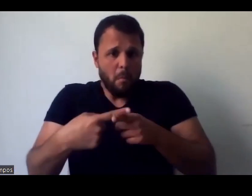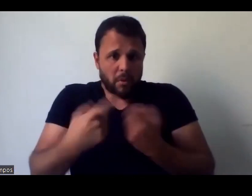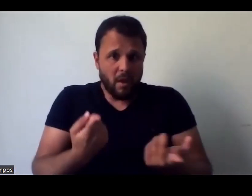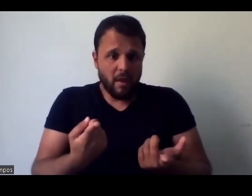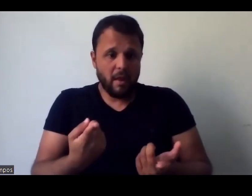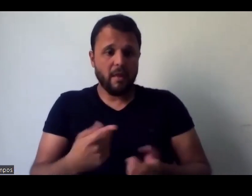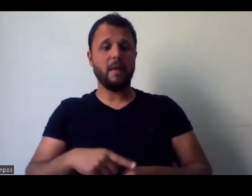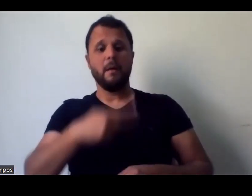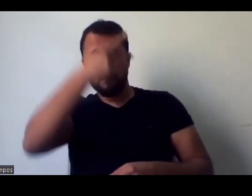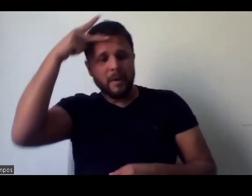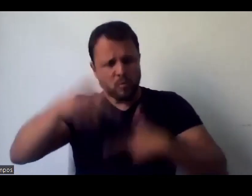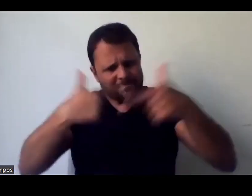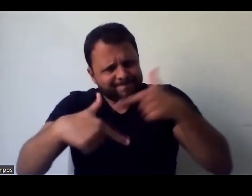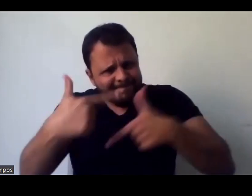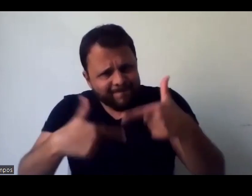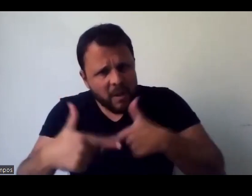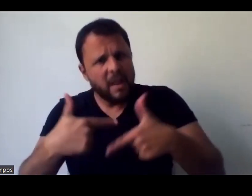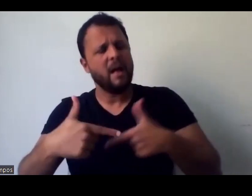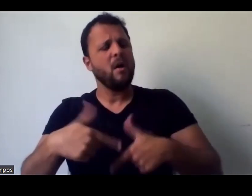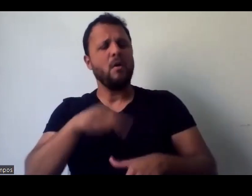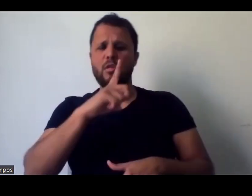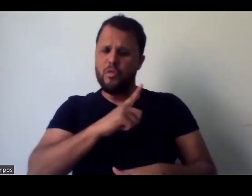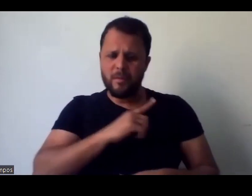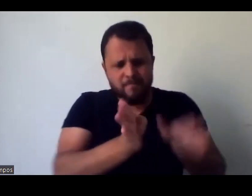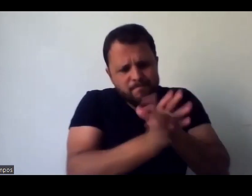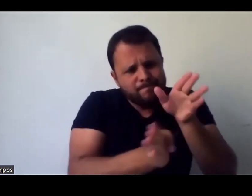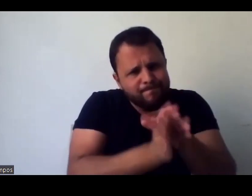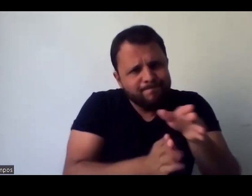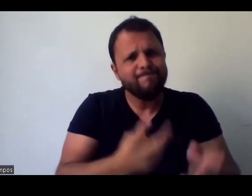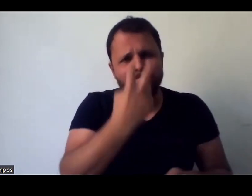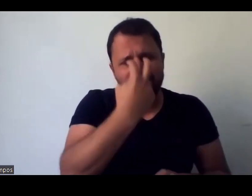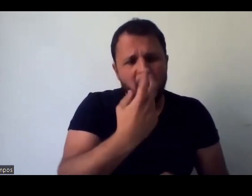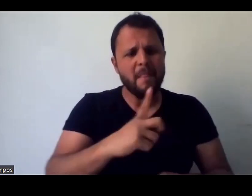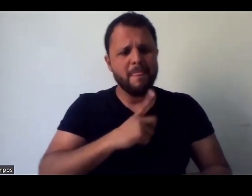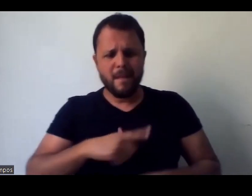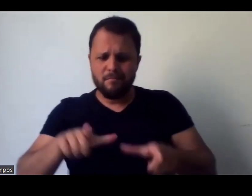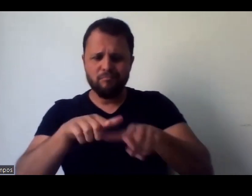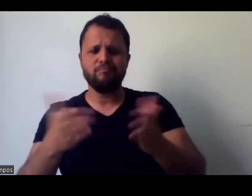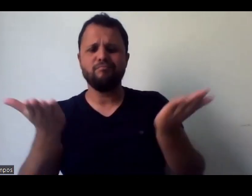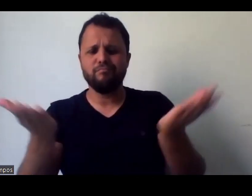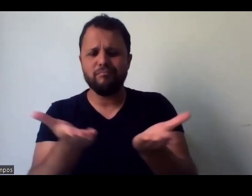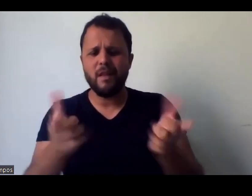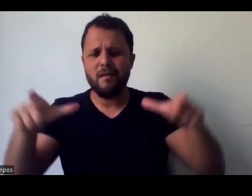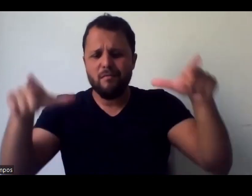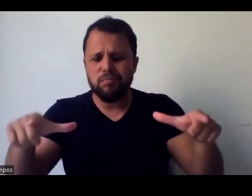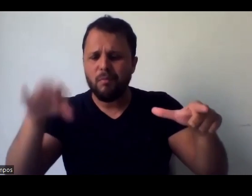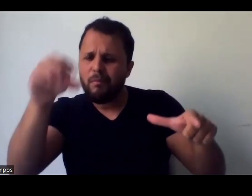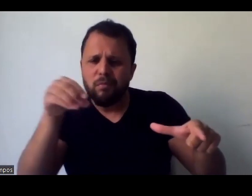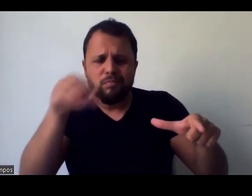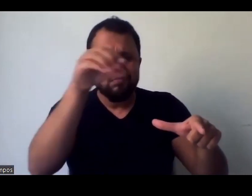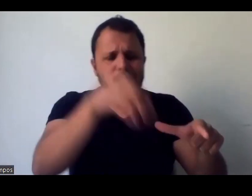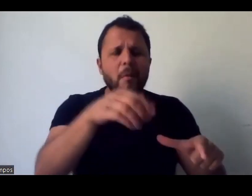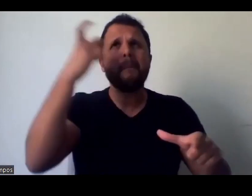quem é audiodescritor, quem trabalha com acessibilidade às maquetes, você faz o pensar, todo o processo de uma espografia,